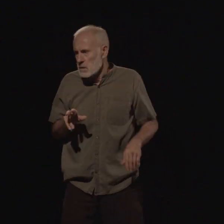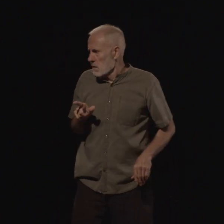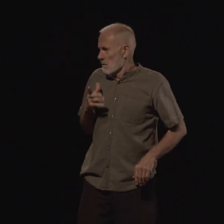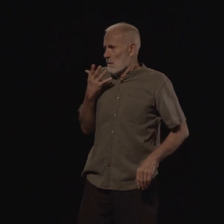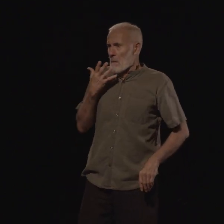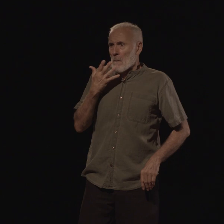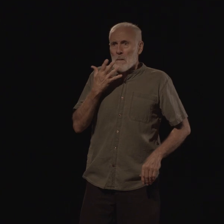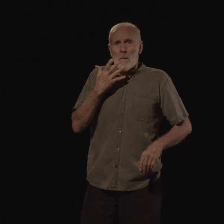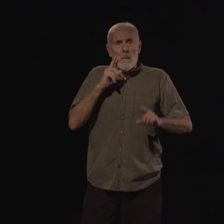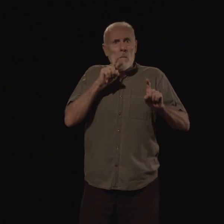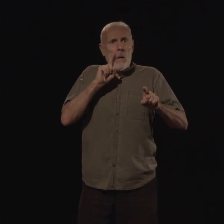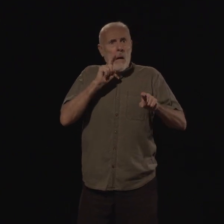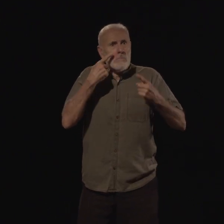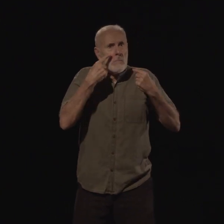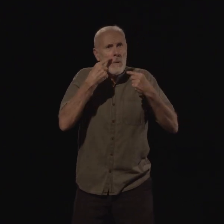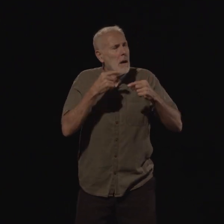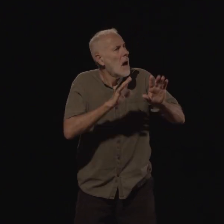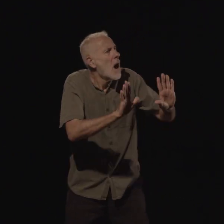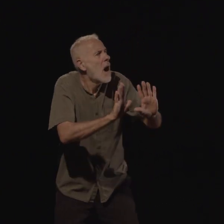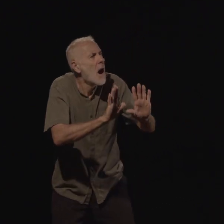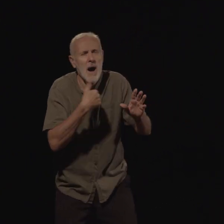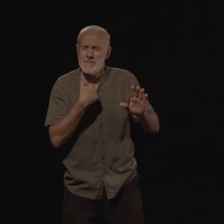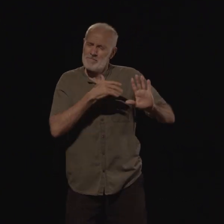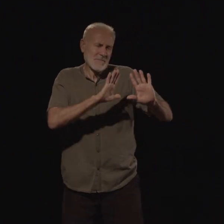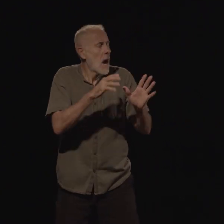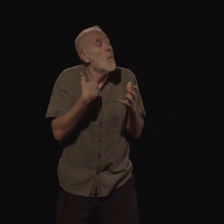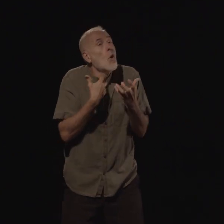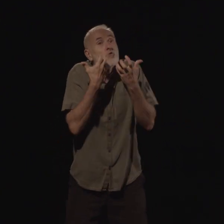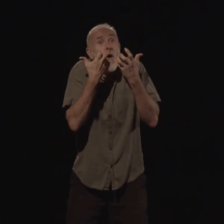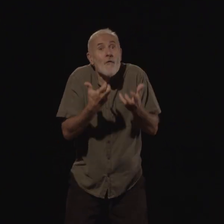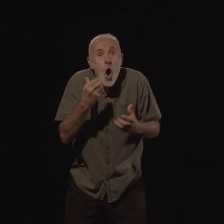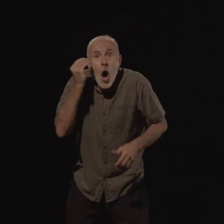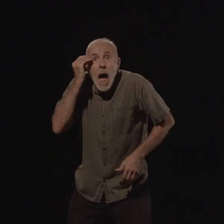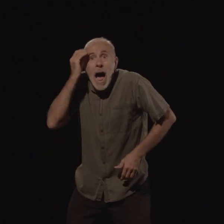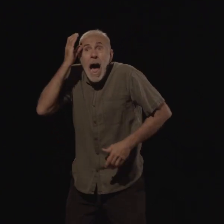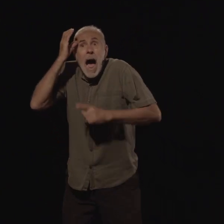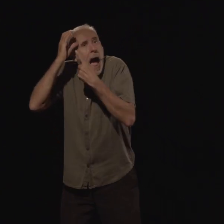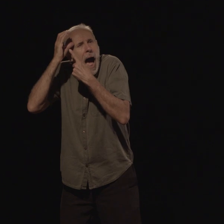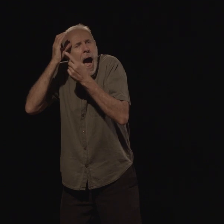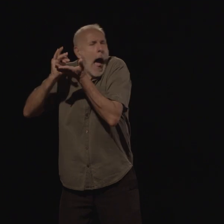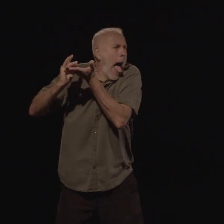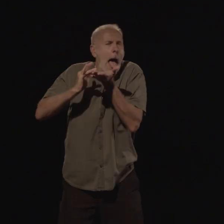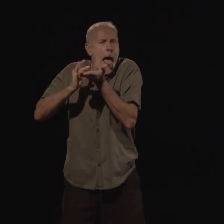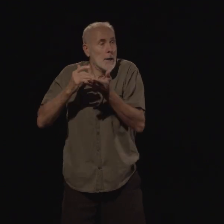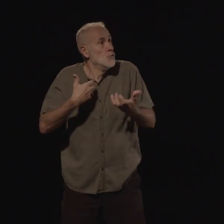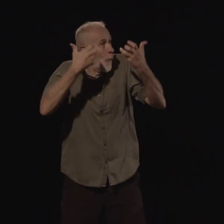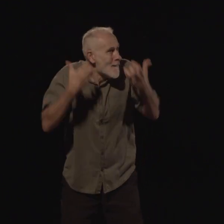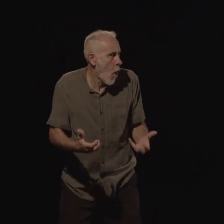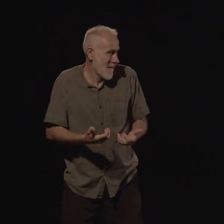Et l'homme expliqua. Je ne veux plus rien savoir du tout. Voilà. Et comme la